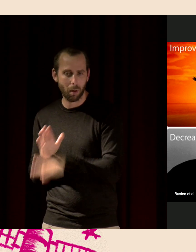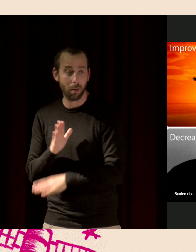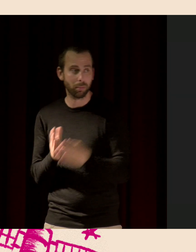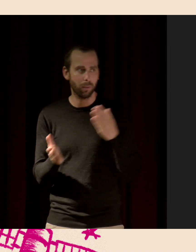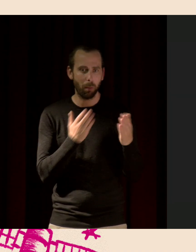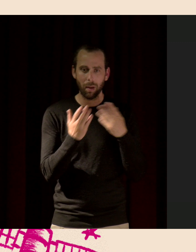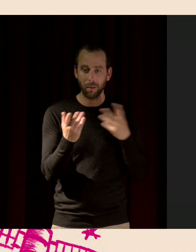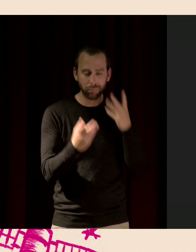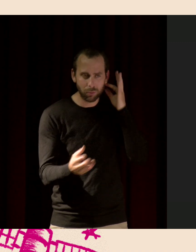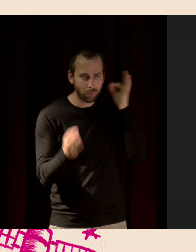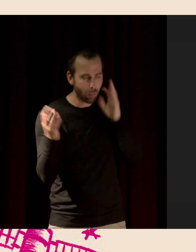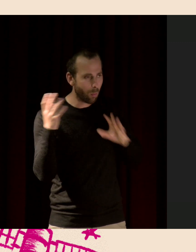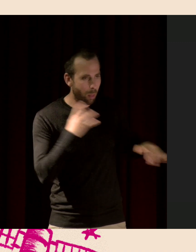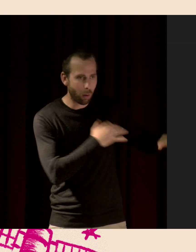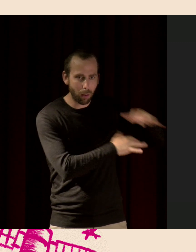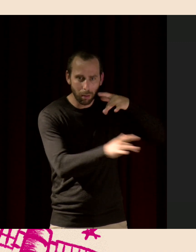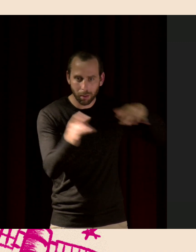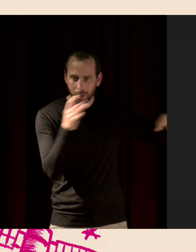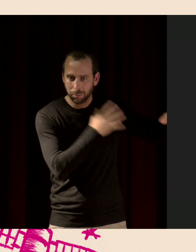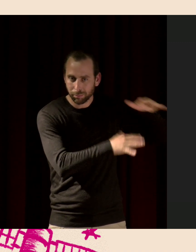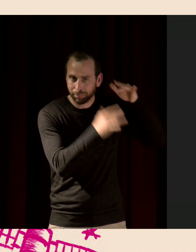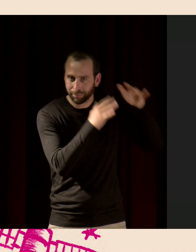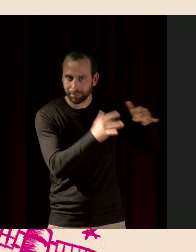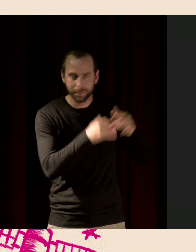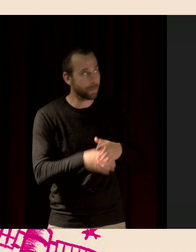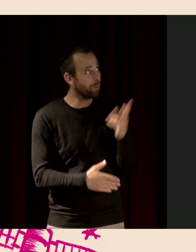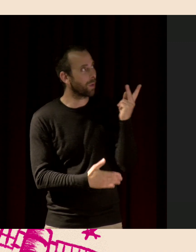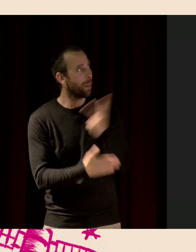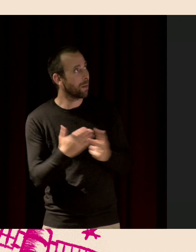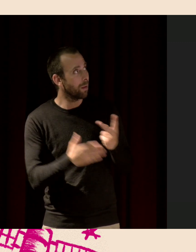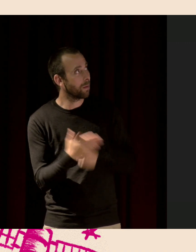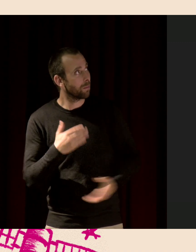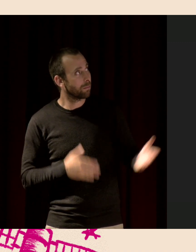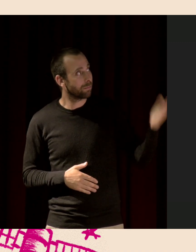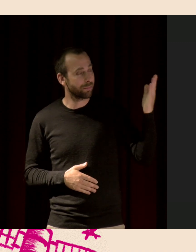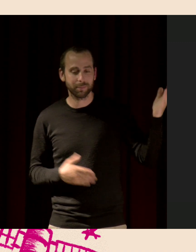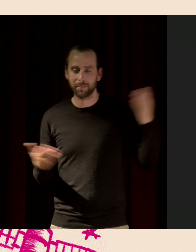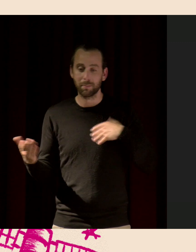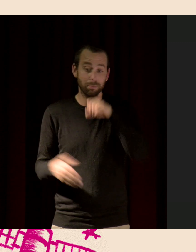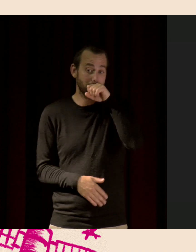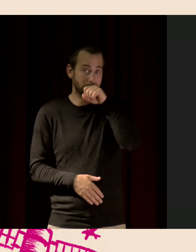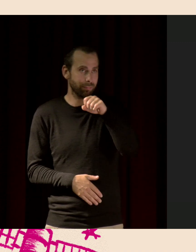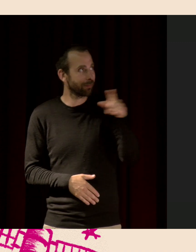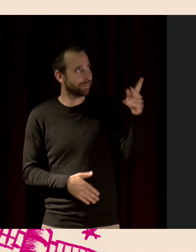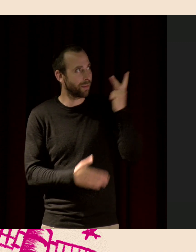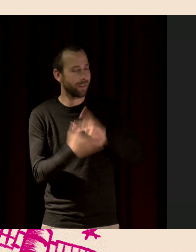vivant. Ça me conduit à ce dessin que j'aime beaucoup, de Plantu,